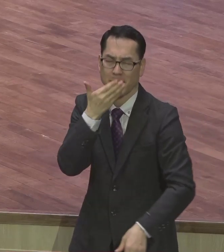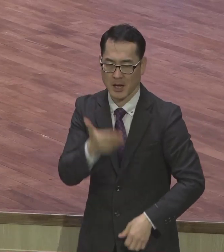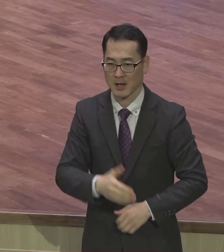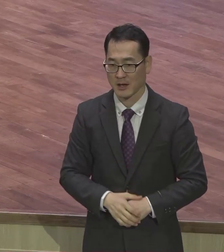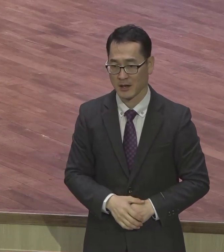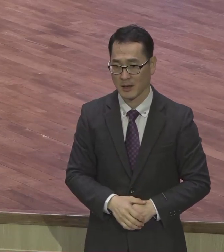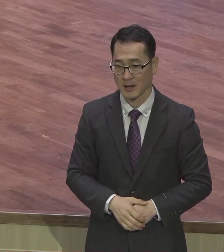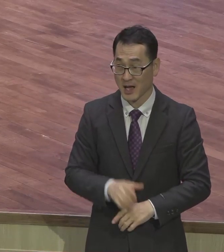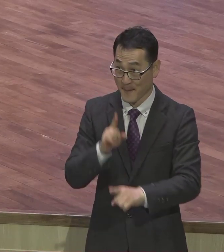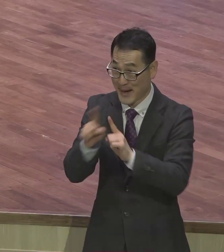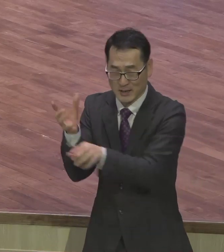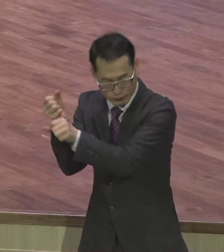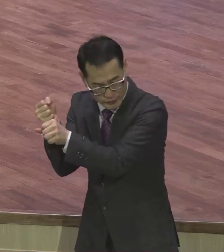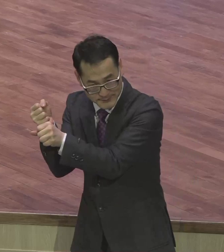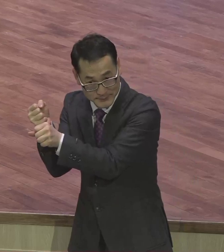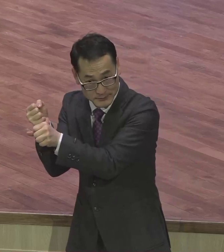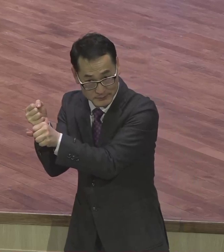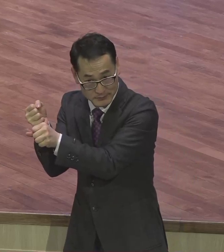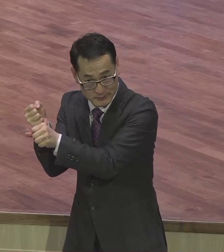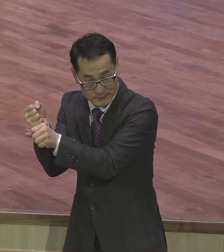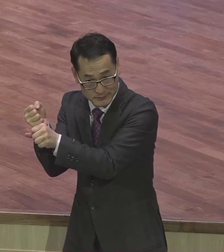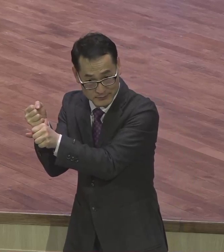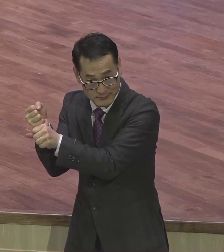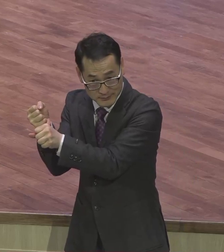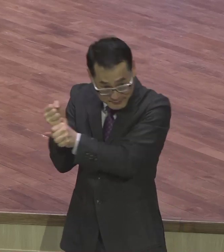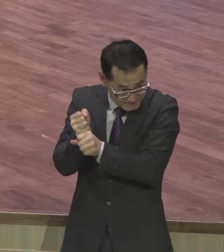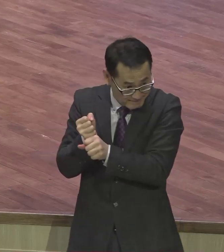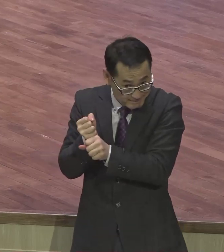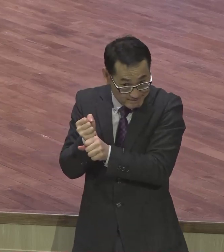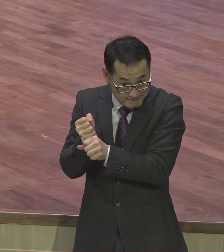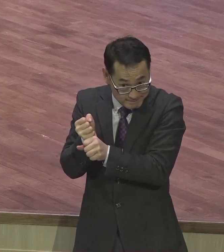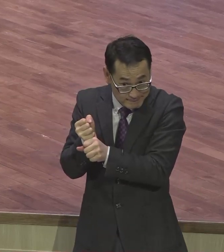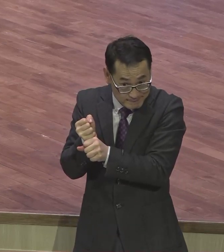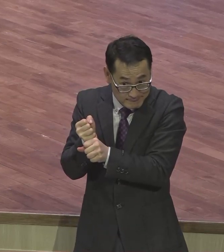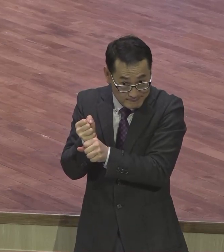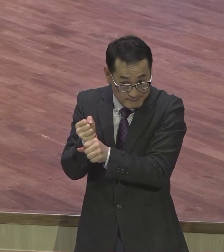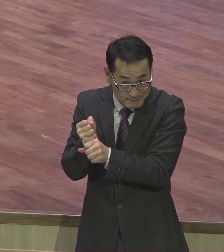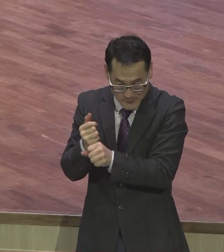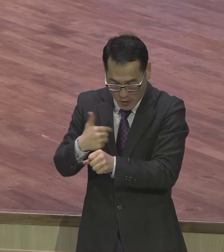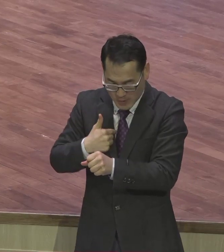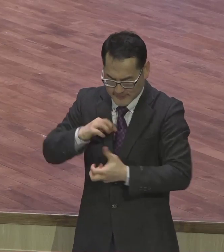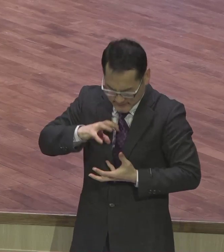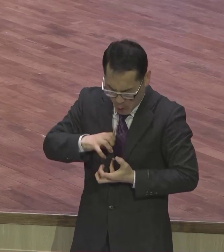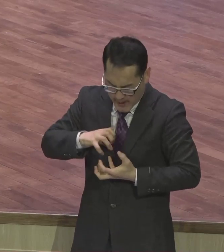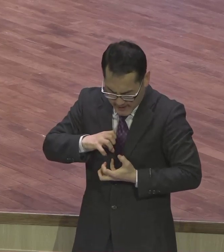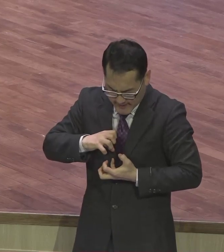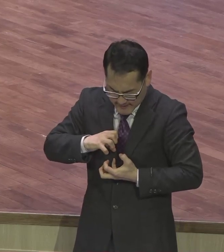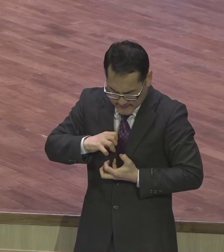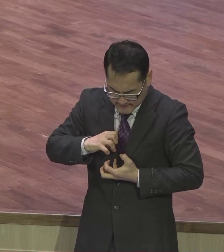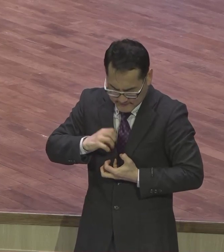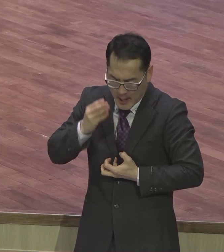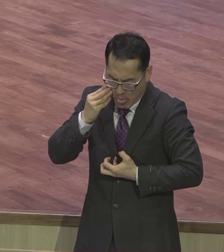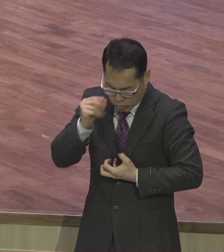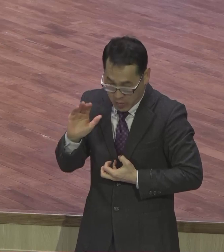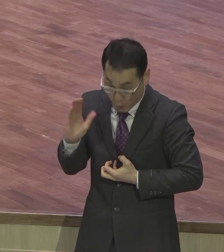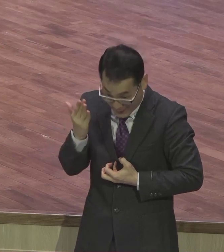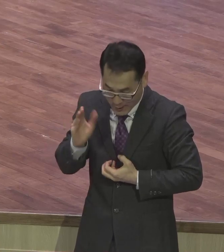잡으세요. 그리고 더 나아가 그 생명의 말씀을 이제는 뭐요? 잡고 내 것으로 이제는 만들고 증거하는 것 전도자의 삶을 그렇게